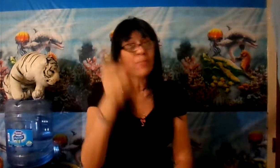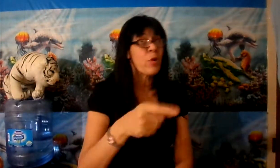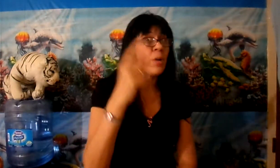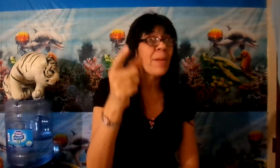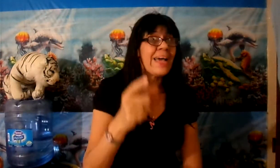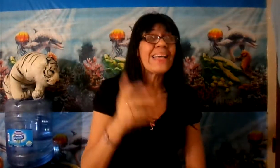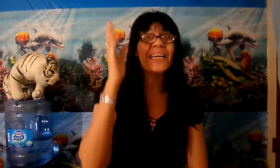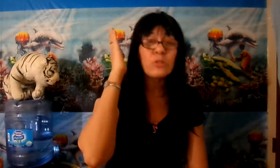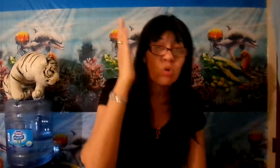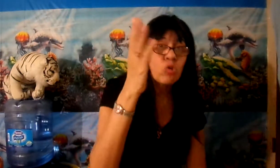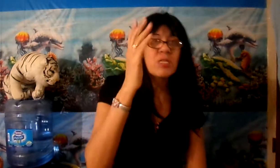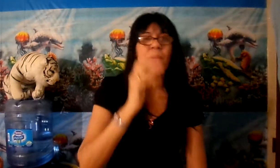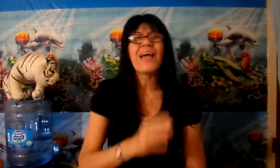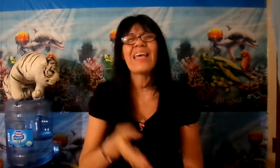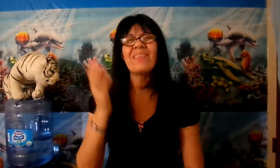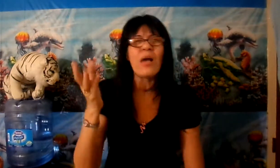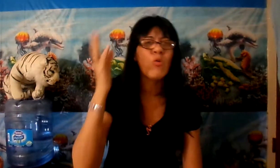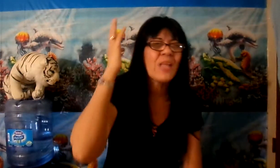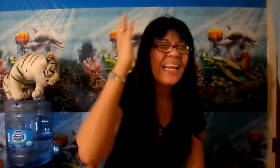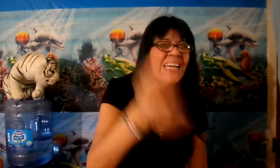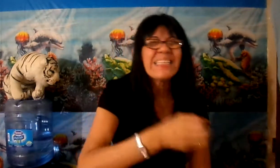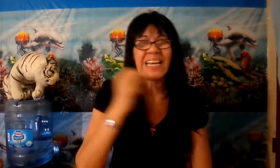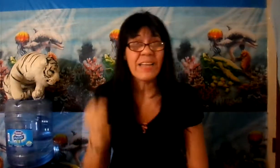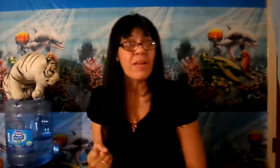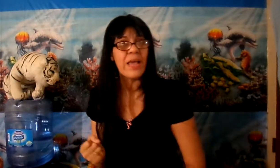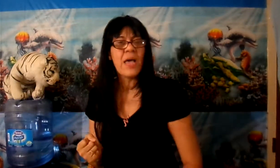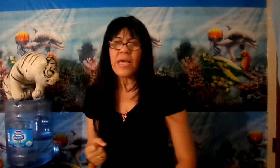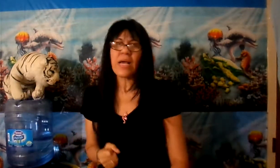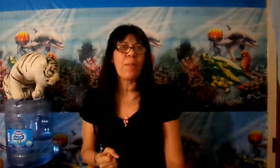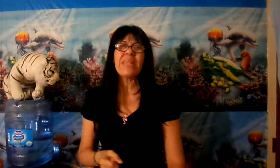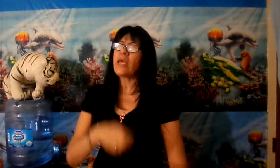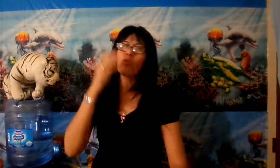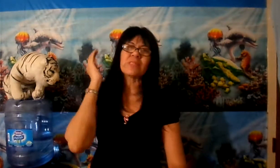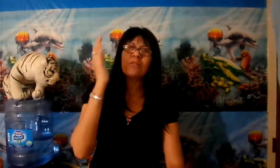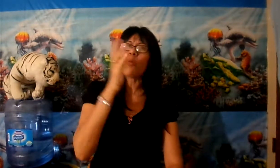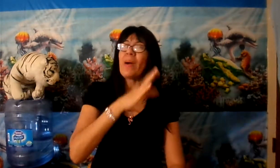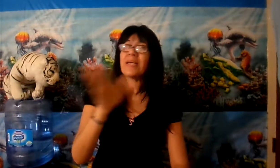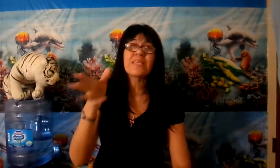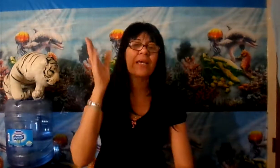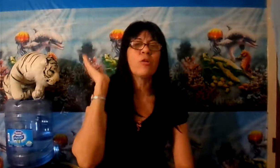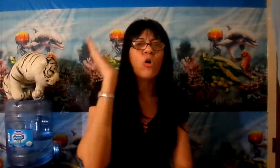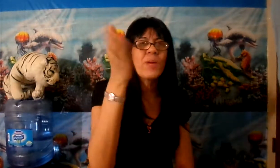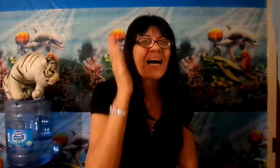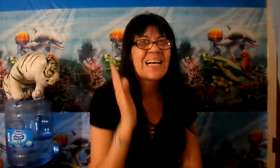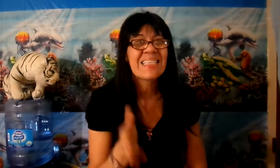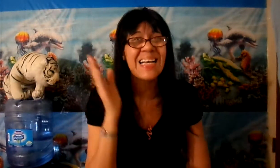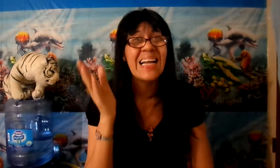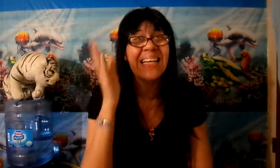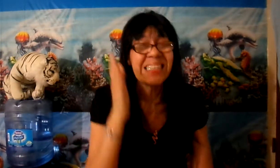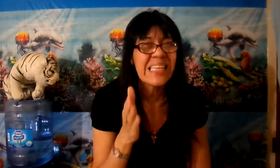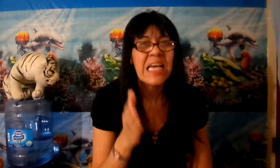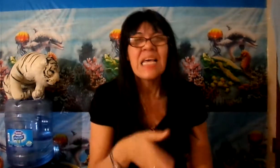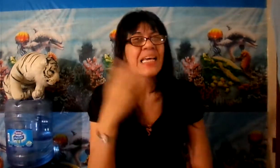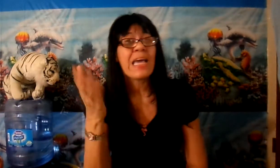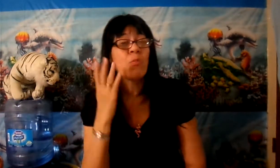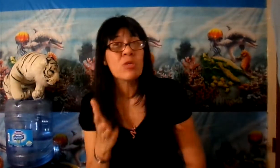problema es que tú no sabías que venían con unas leyes terribles. En América y con tantos países que los iban a sacar gente, que muchas